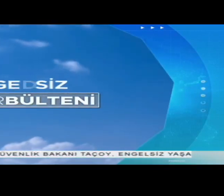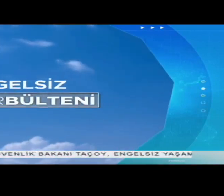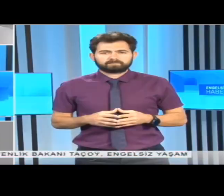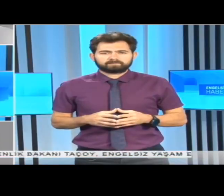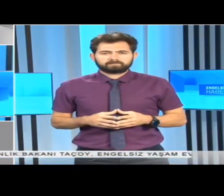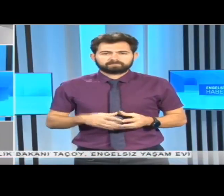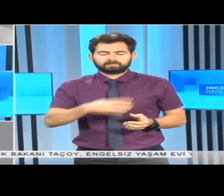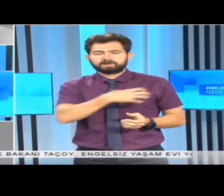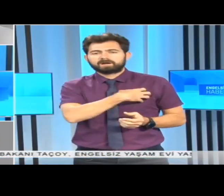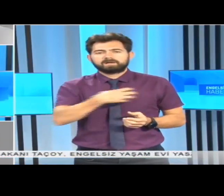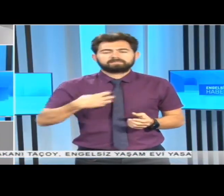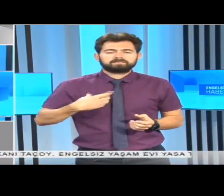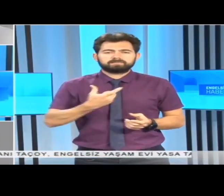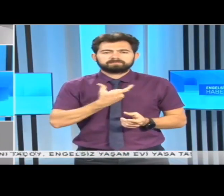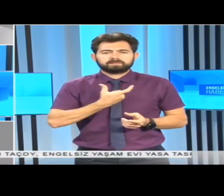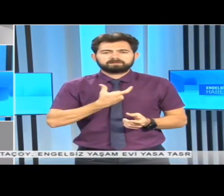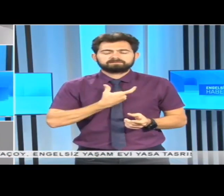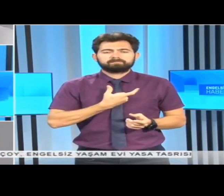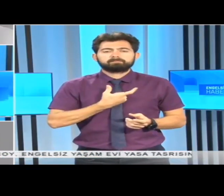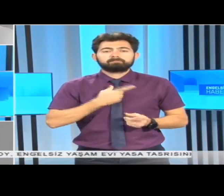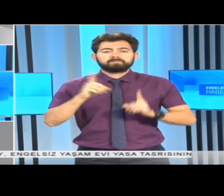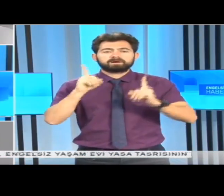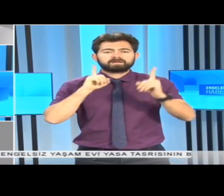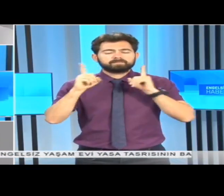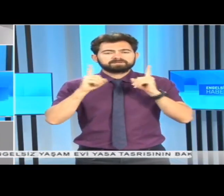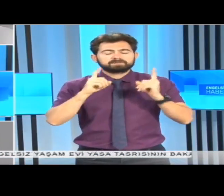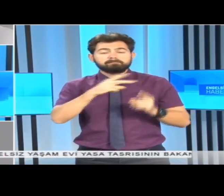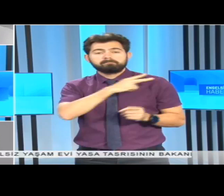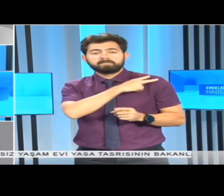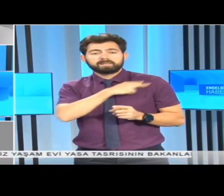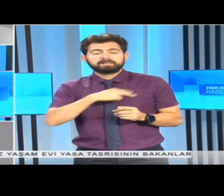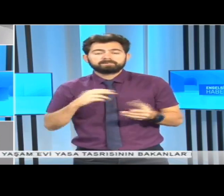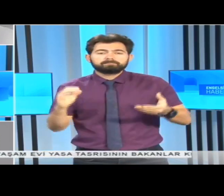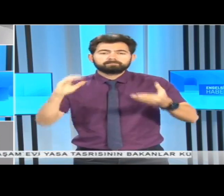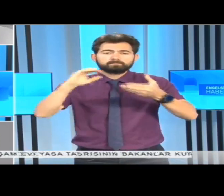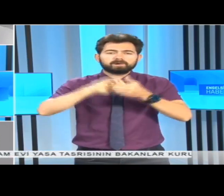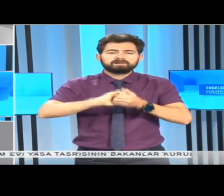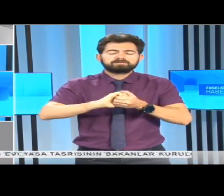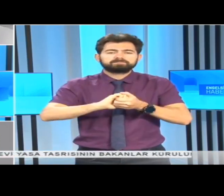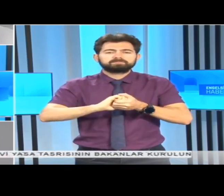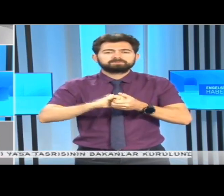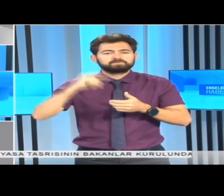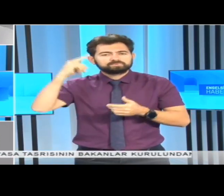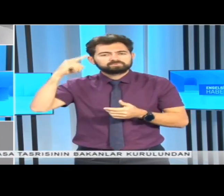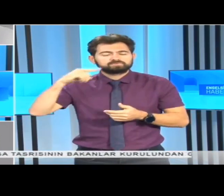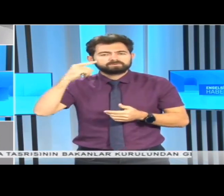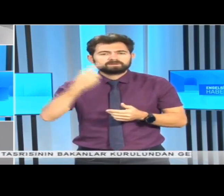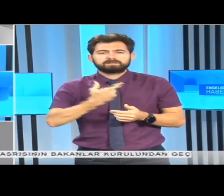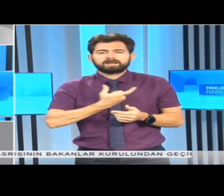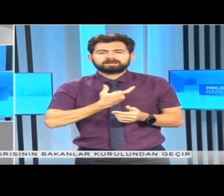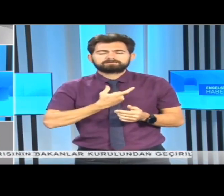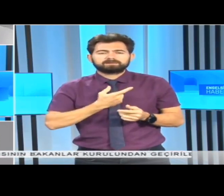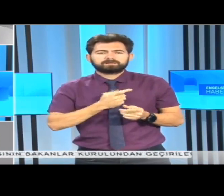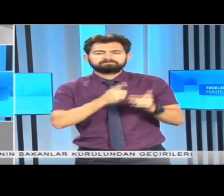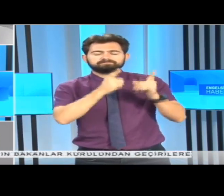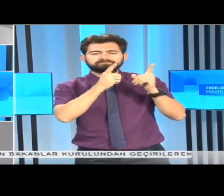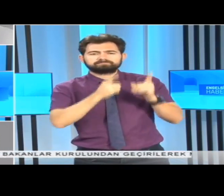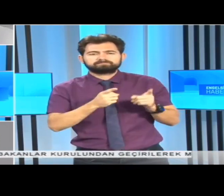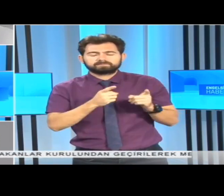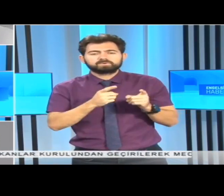Anayasa Mahkemesi, belediyelerin birleştirilmesini öngören yasaya karşı